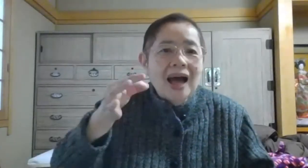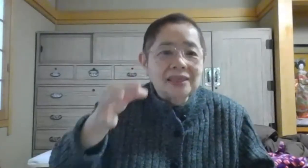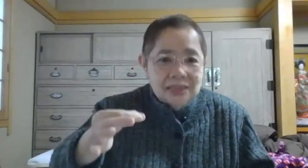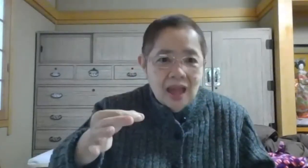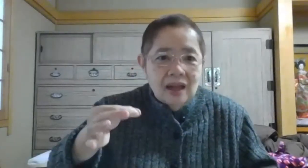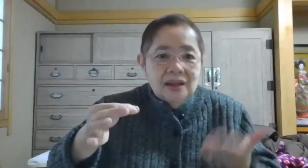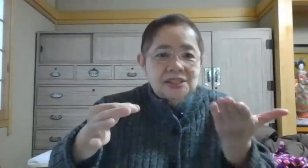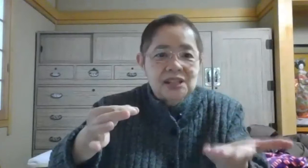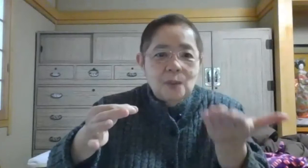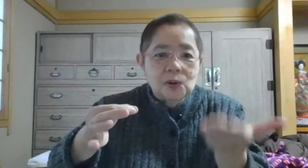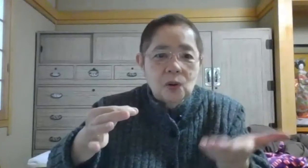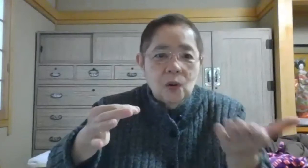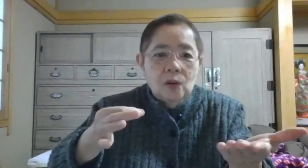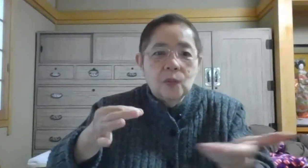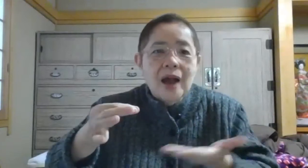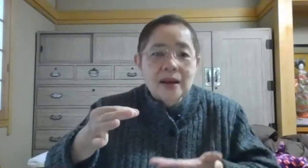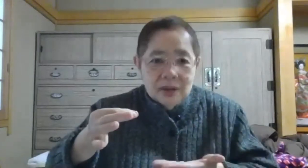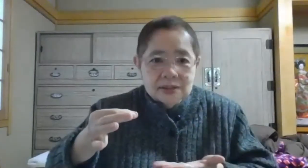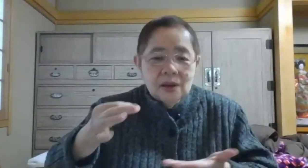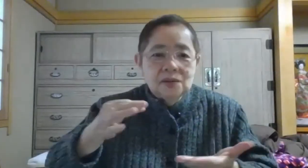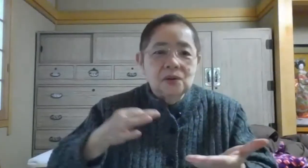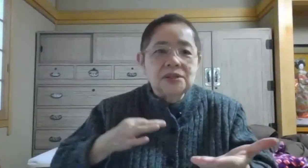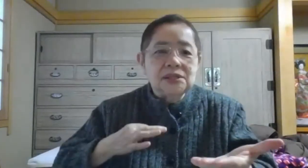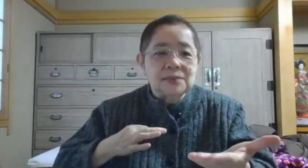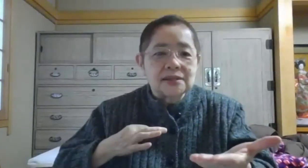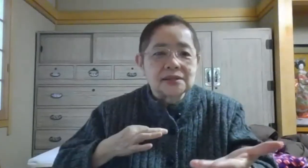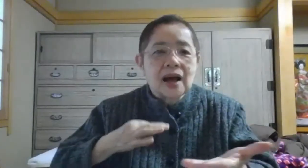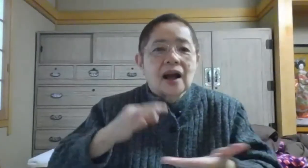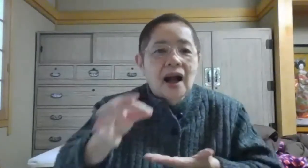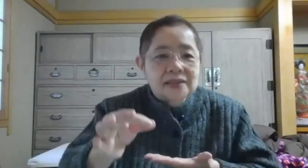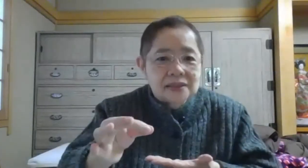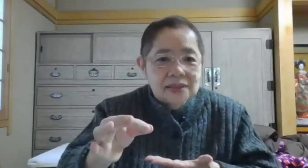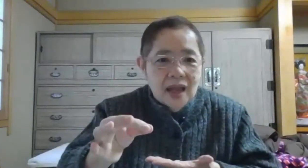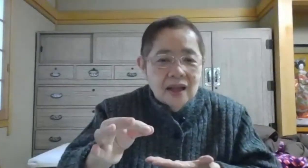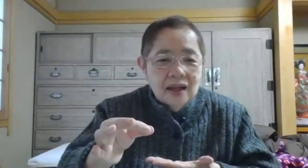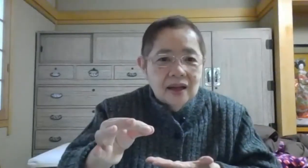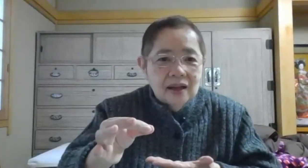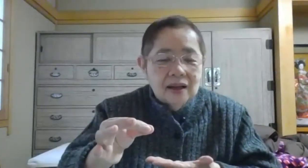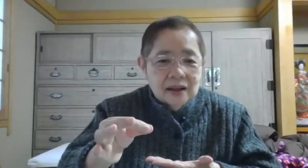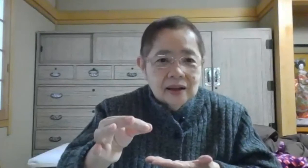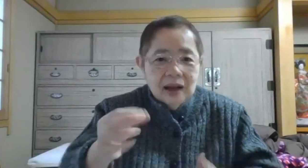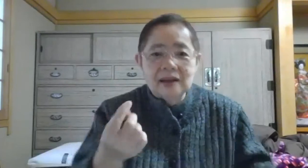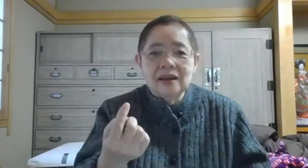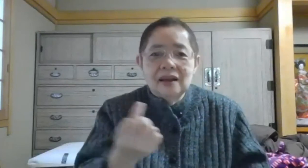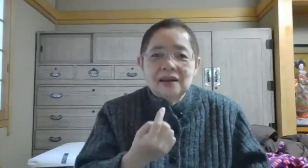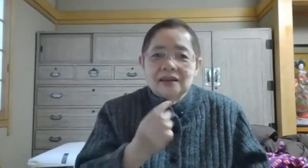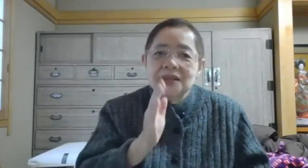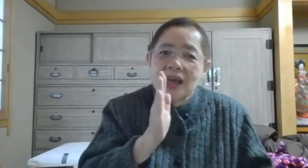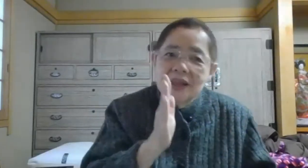って品物をもらいます同時にします買ってはいきてね